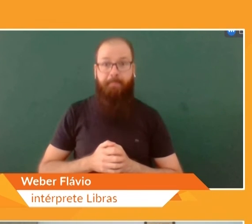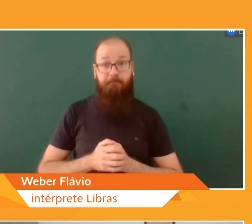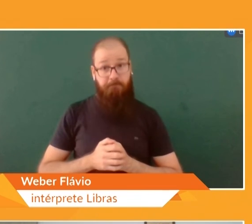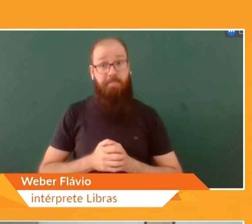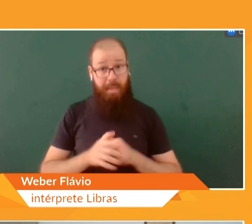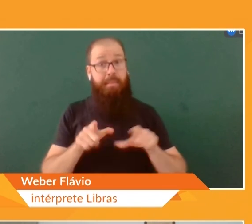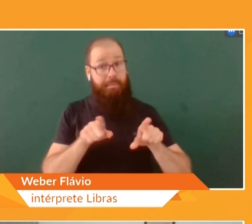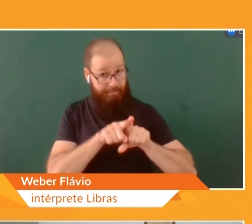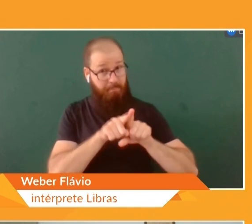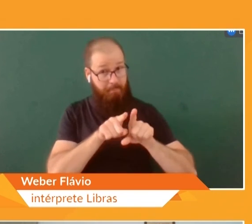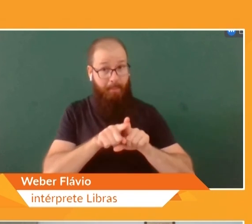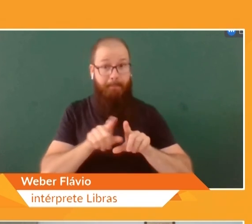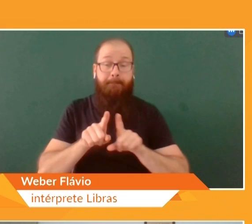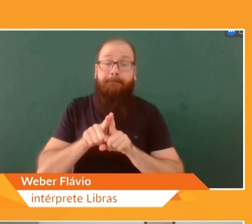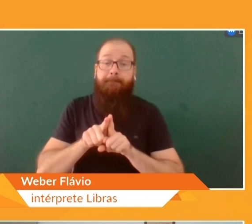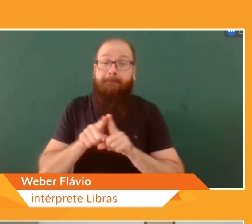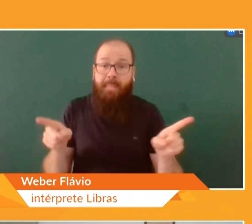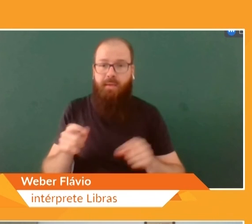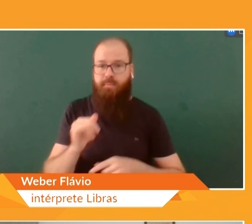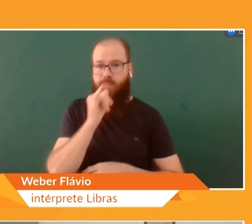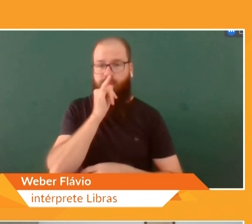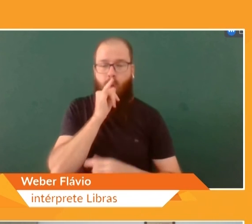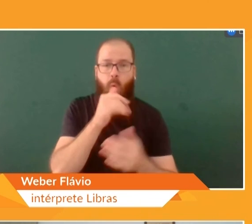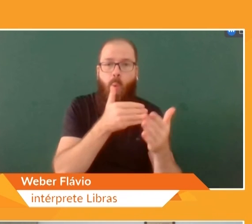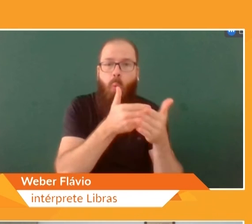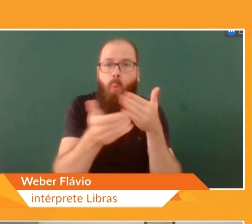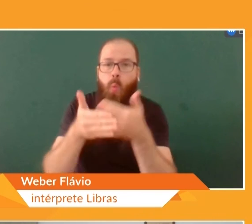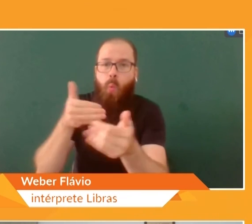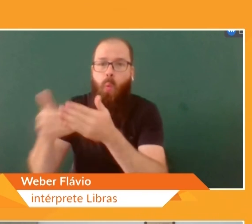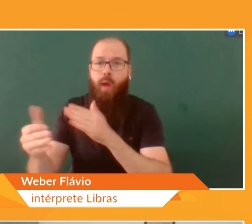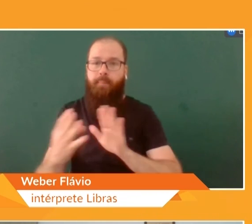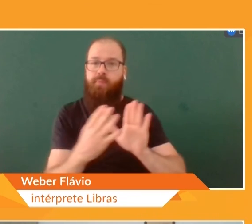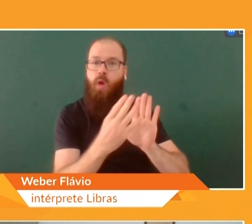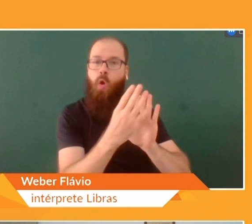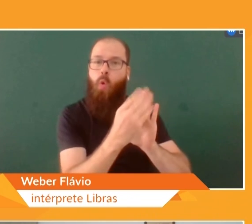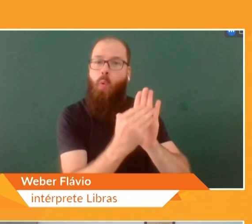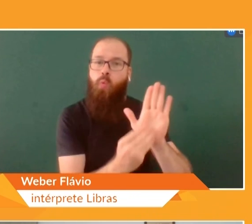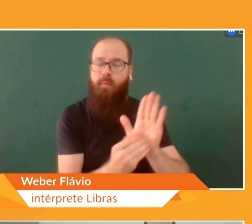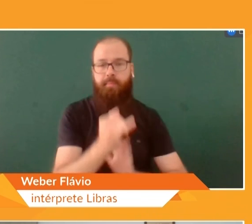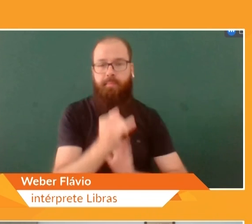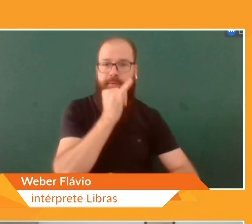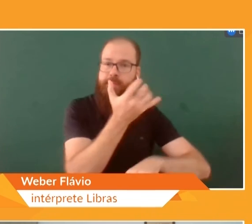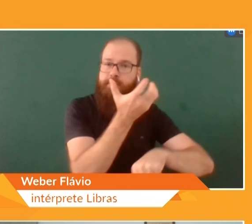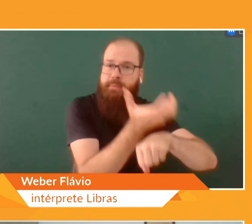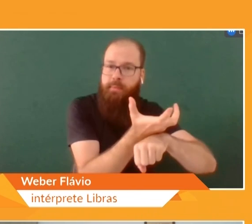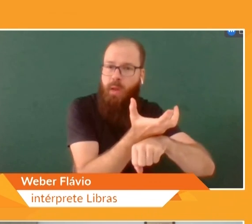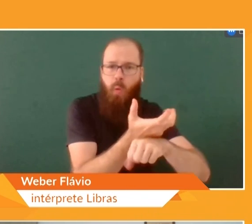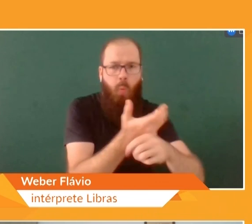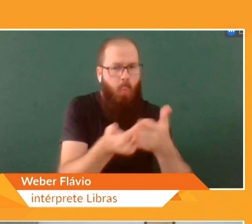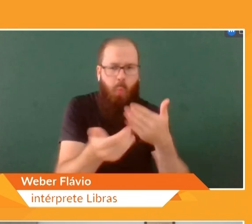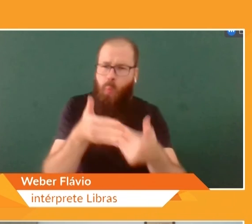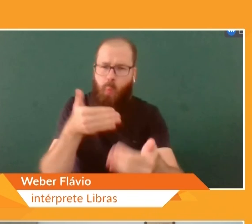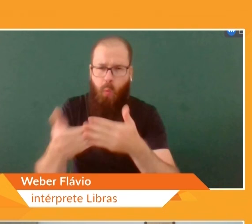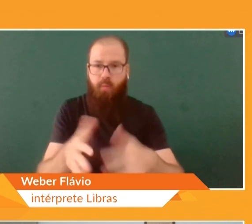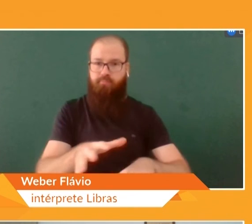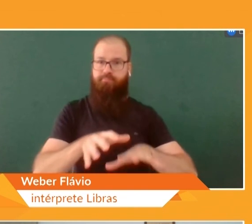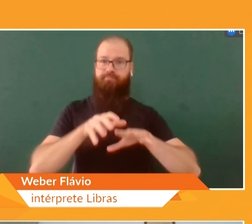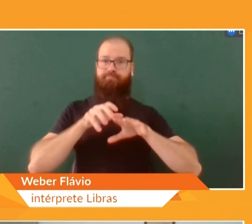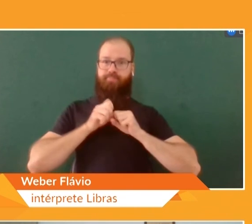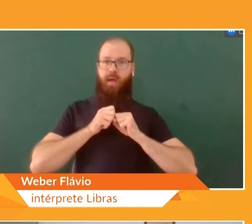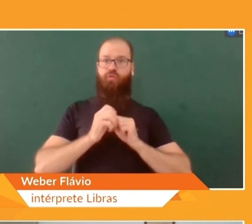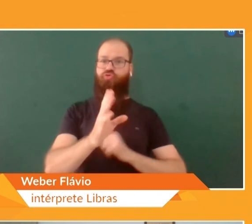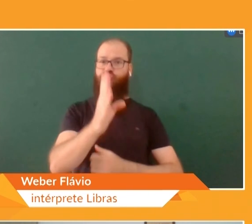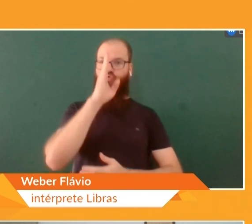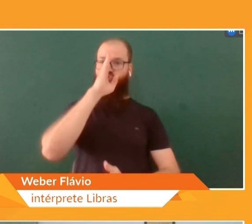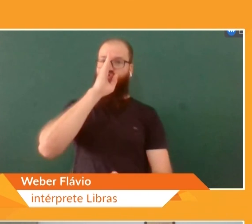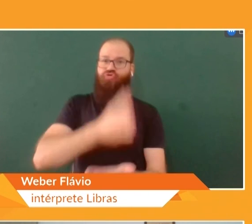aprendizado de qualquer conteúdo escolar através da língua de sinais, como primeira língua. Então, da mesma forma que